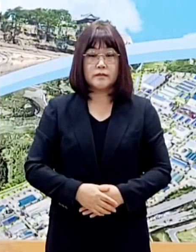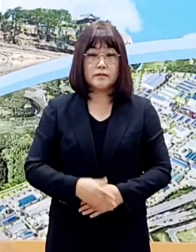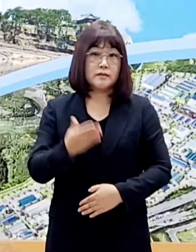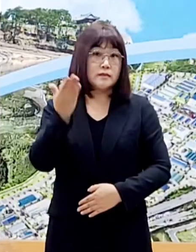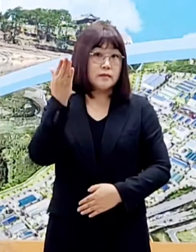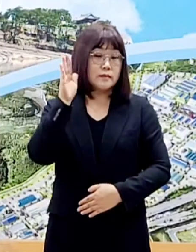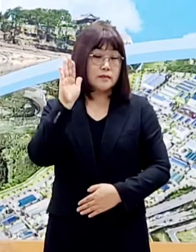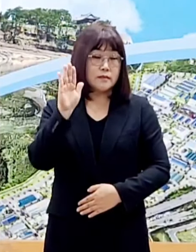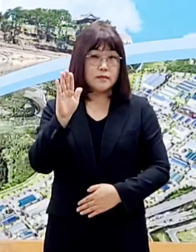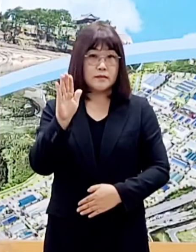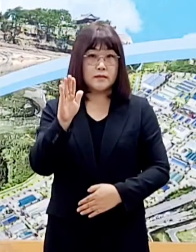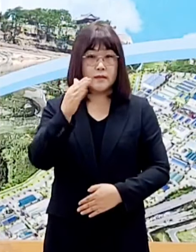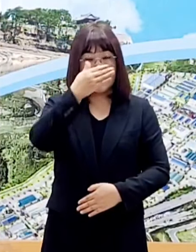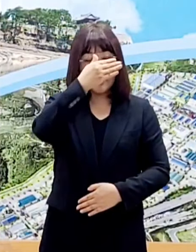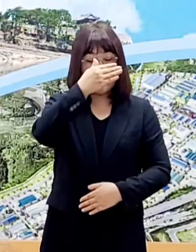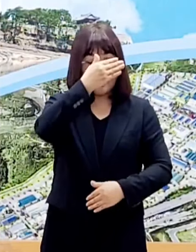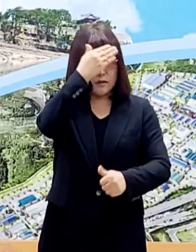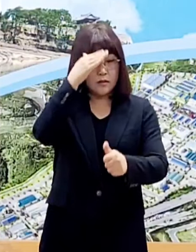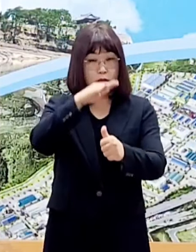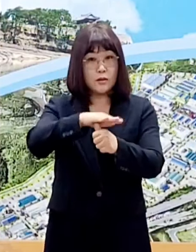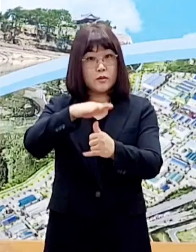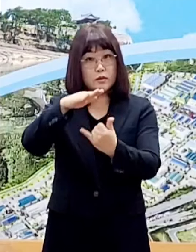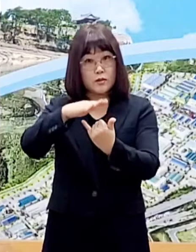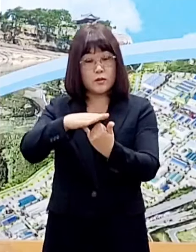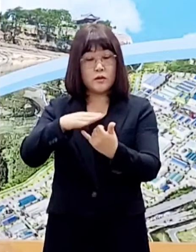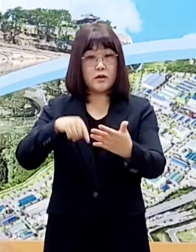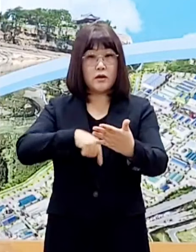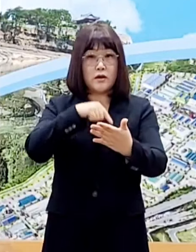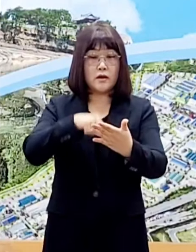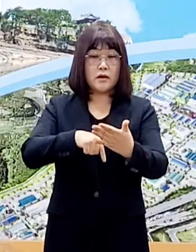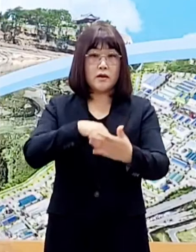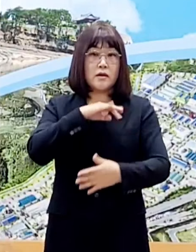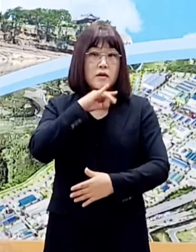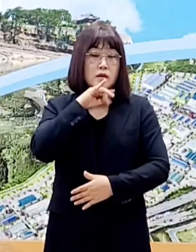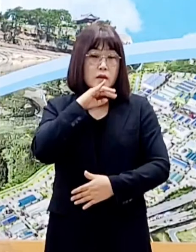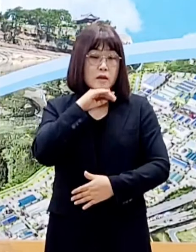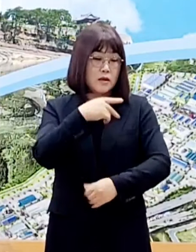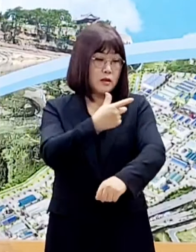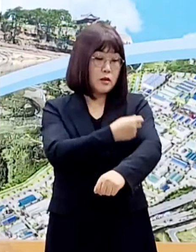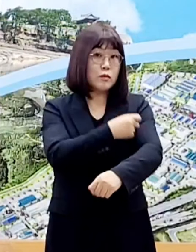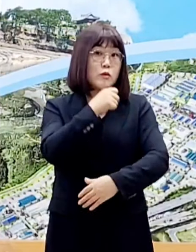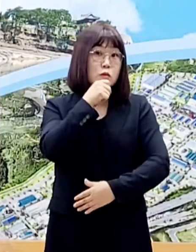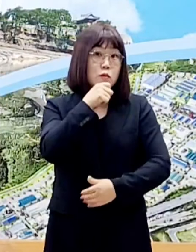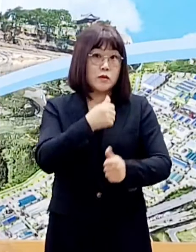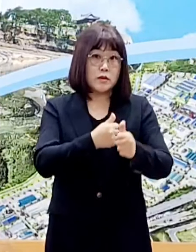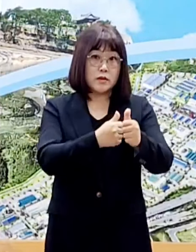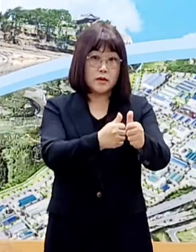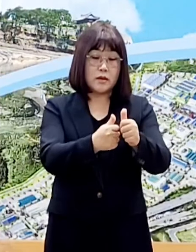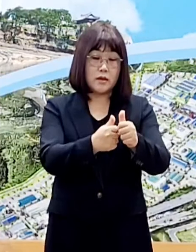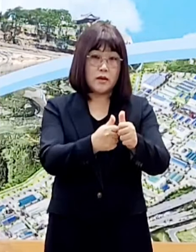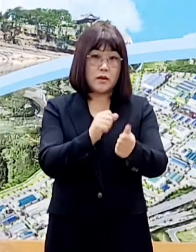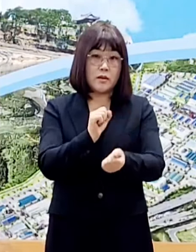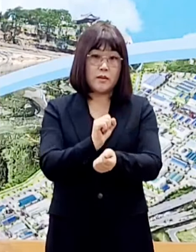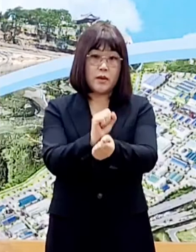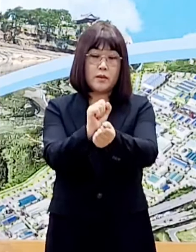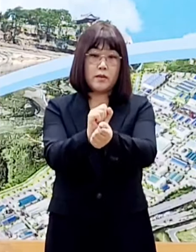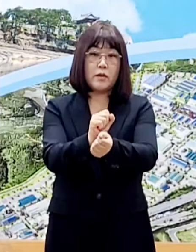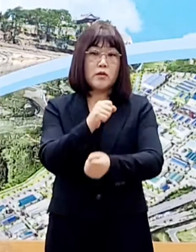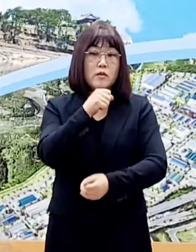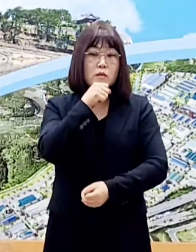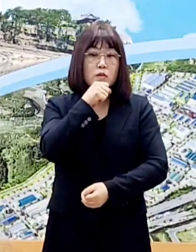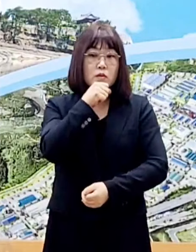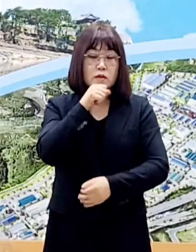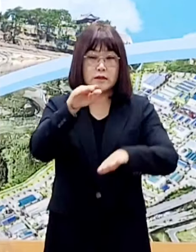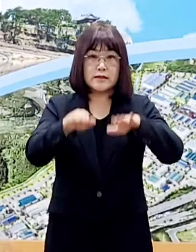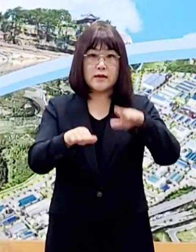최근 청소년 사이에서도 멸련병 접종률에 따라 감염 발생률이 2배 차이를